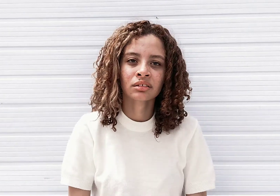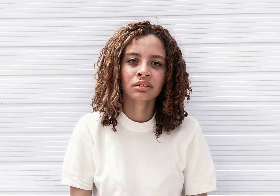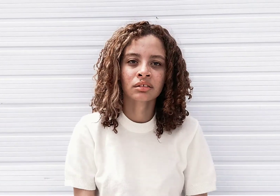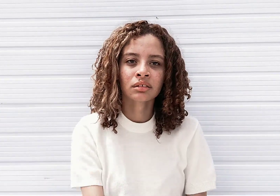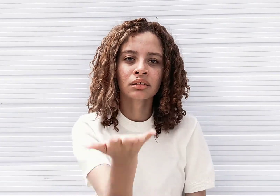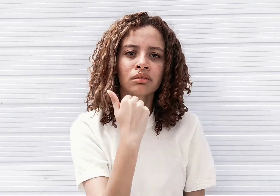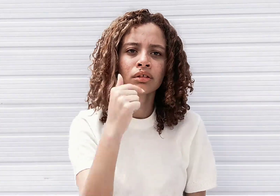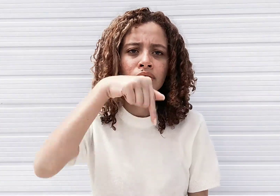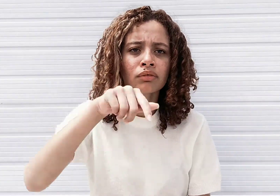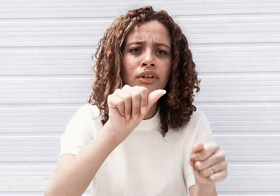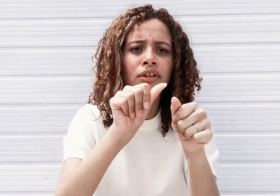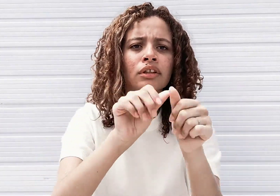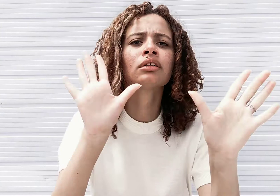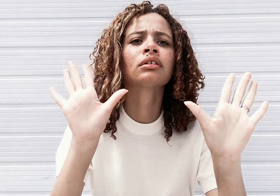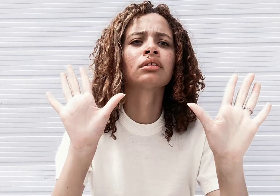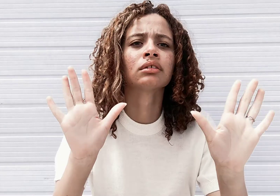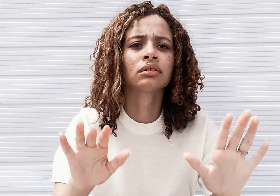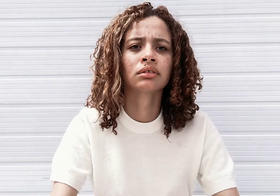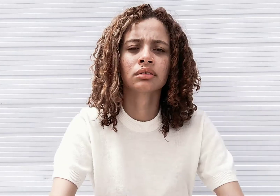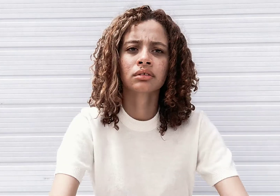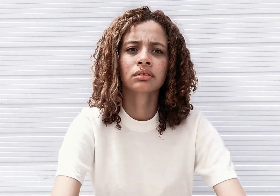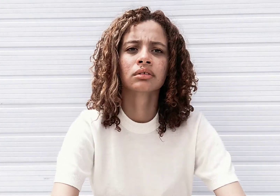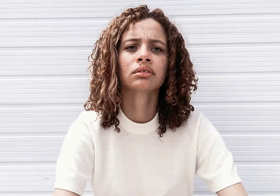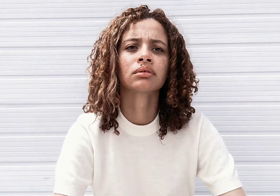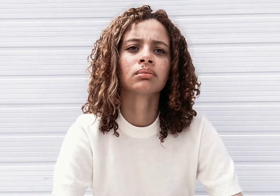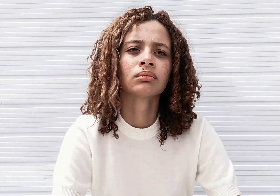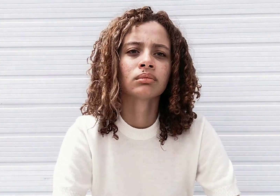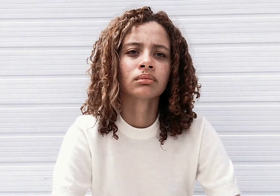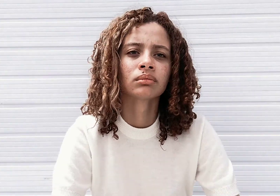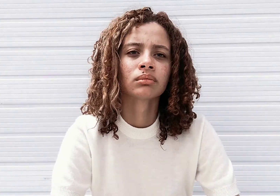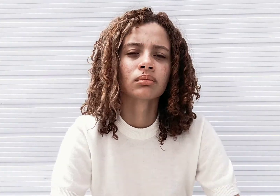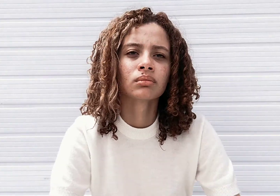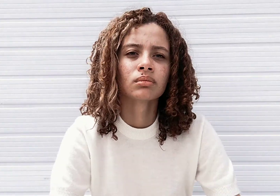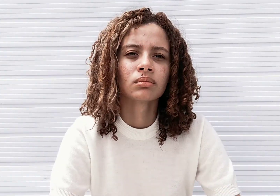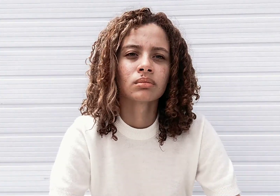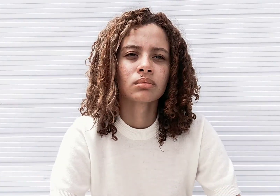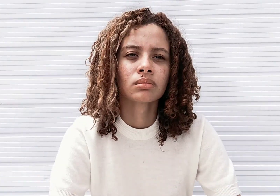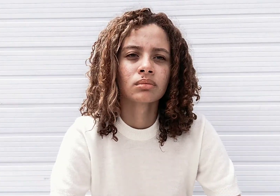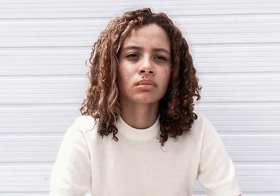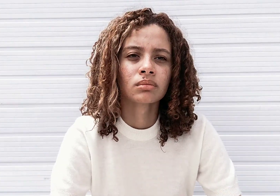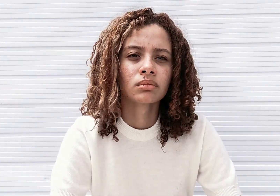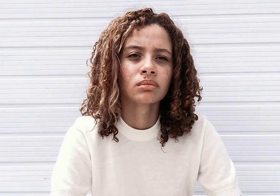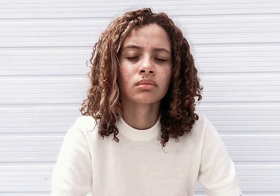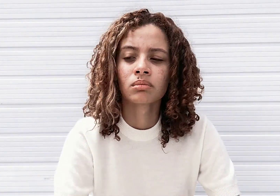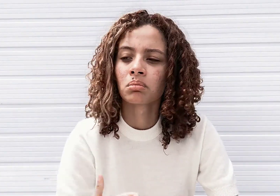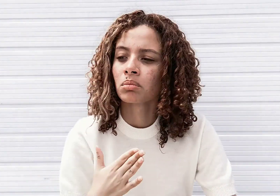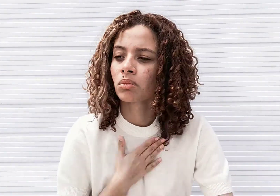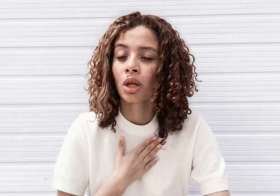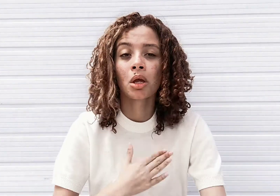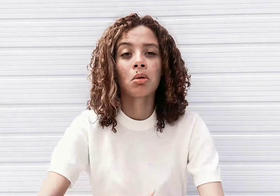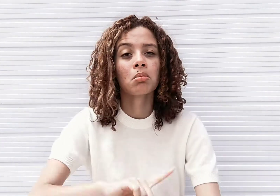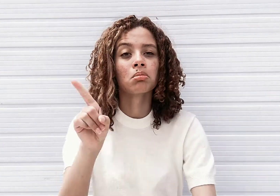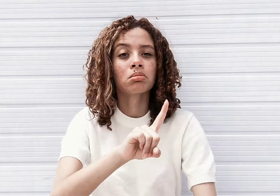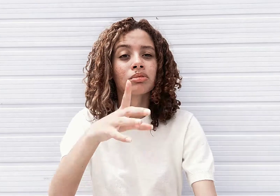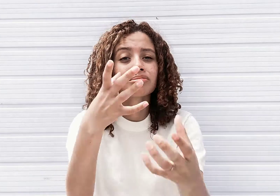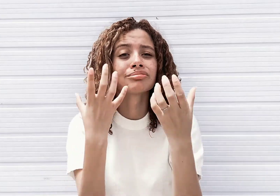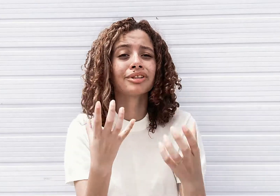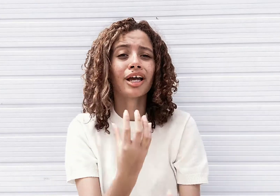fazer E eu nunca fiz questão de existir Não